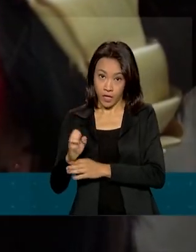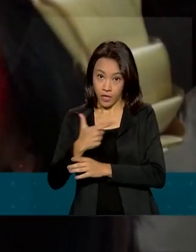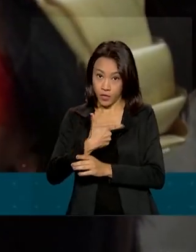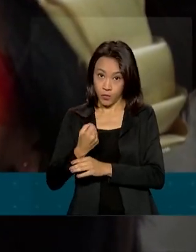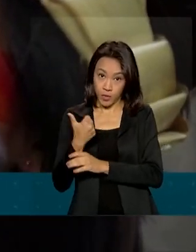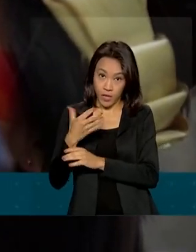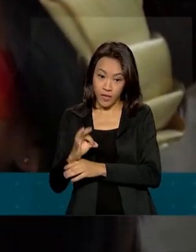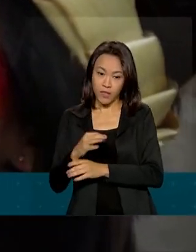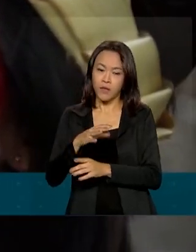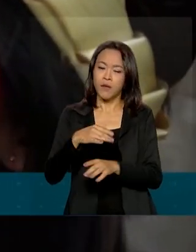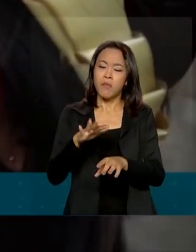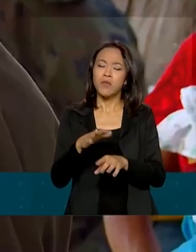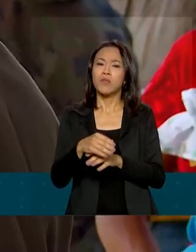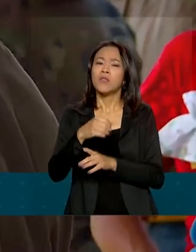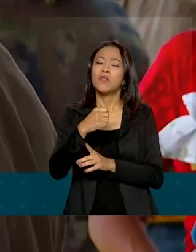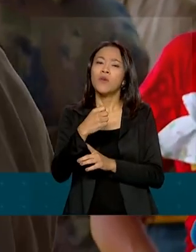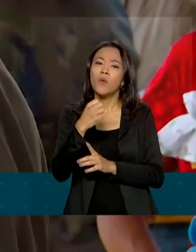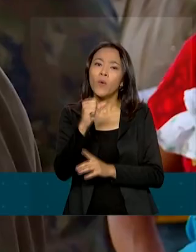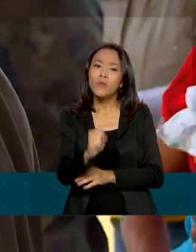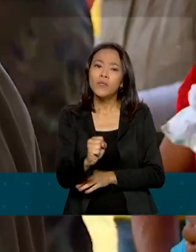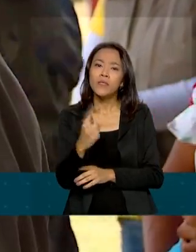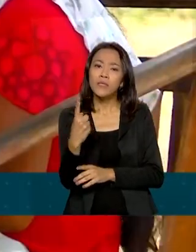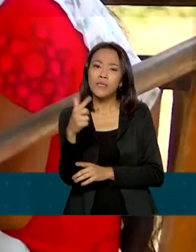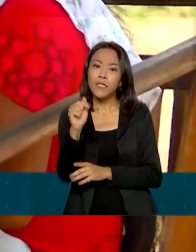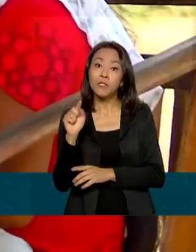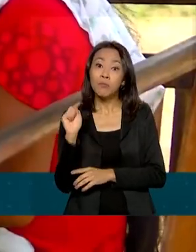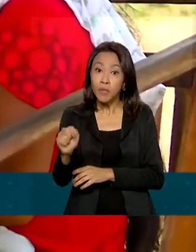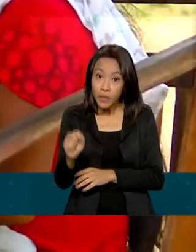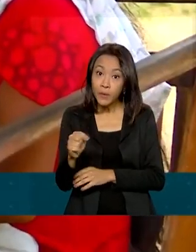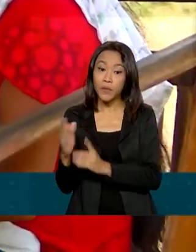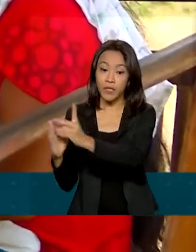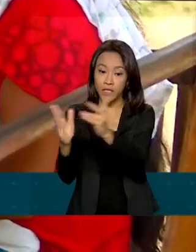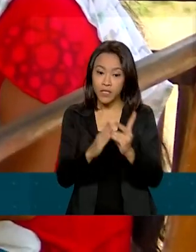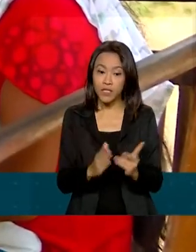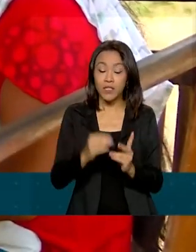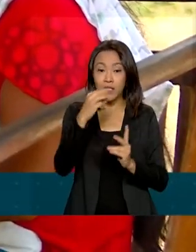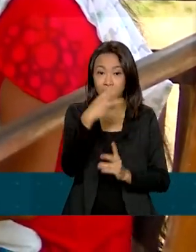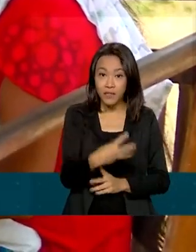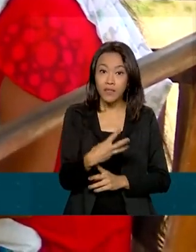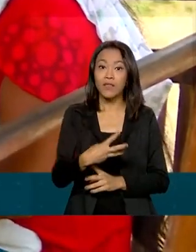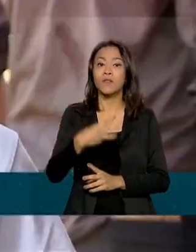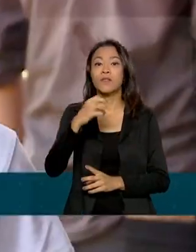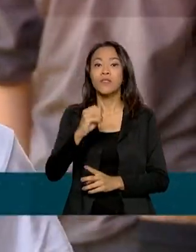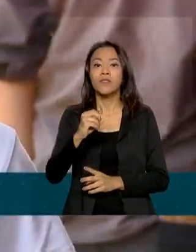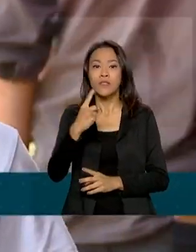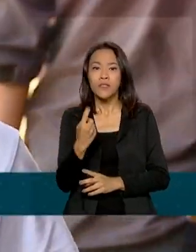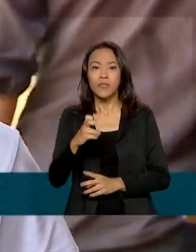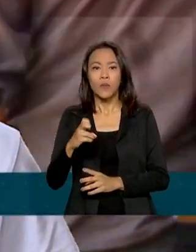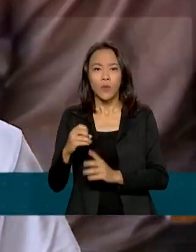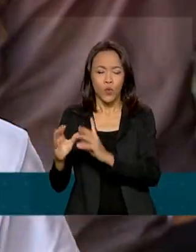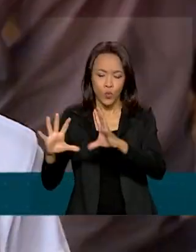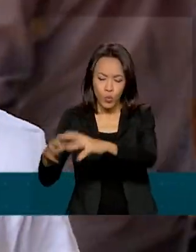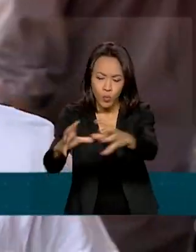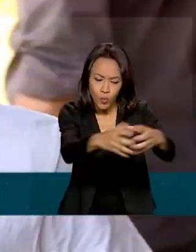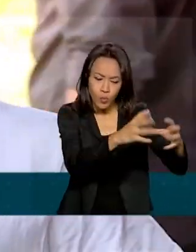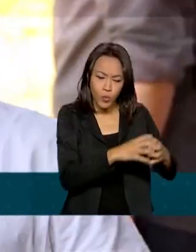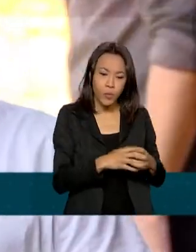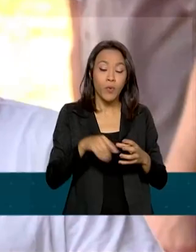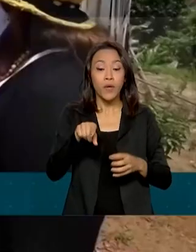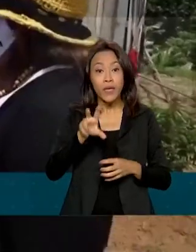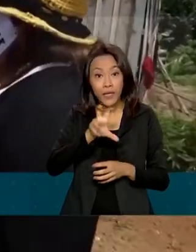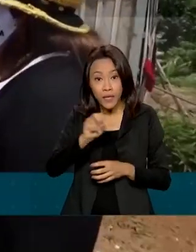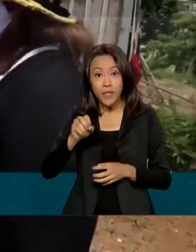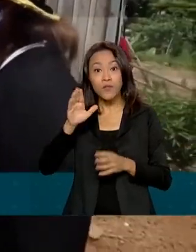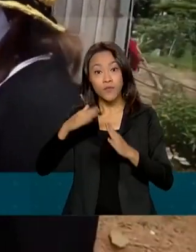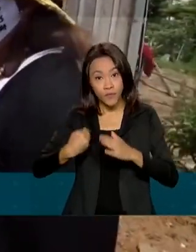817 mil indígenas de 305 etnias, 502 mil vivem na zona rural